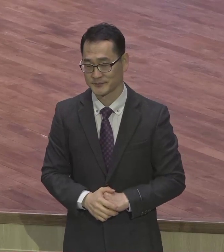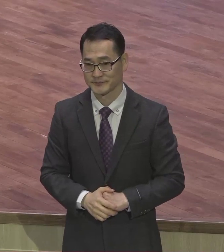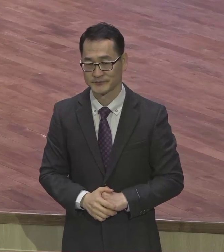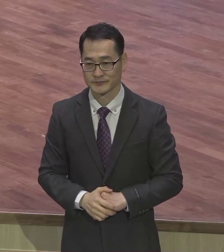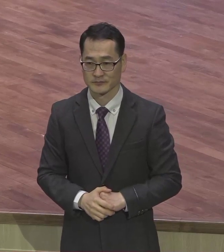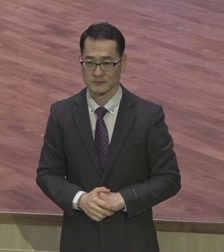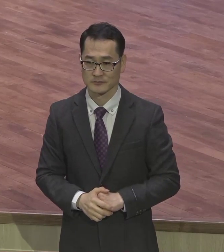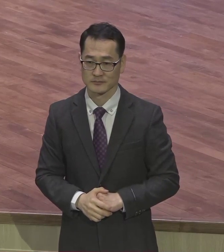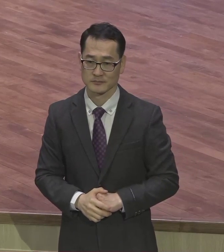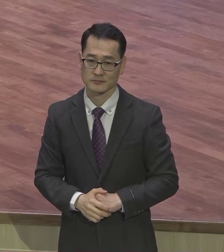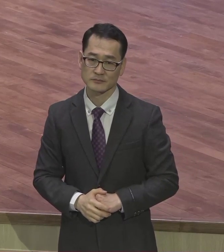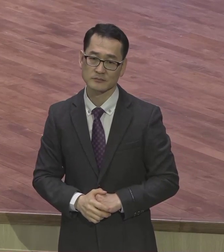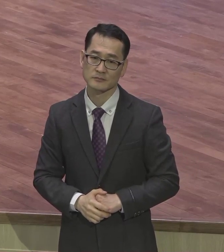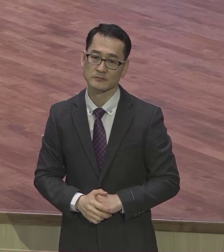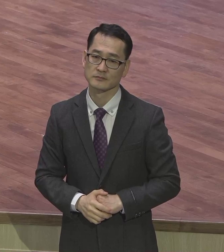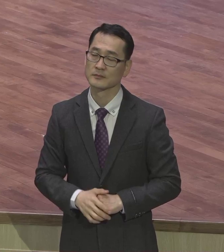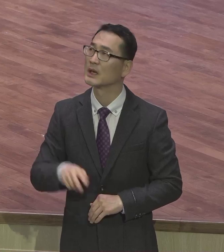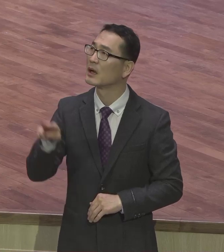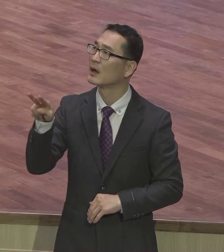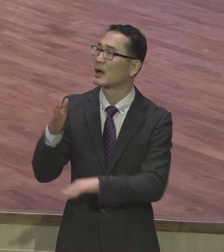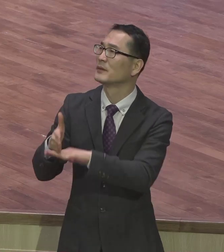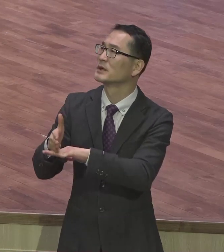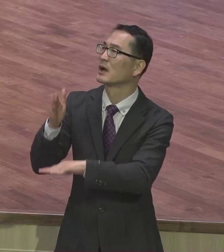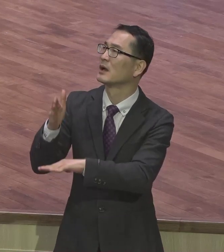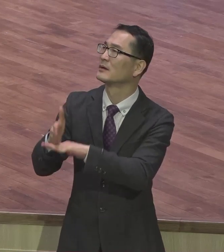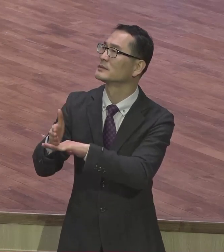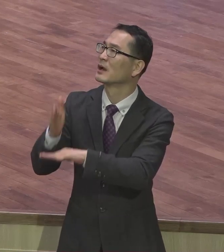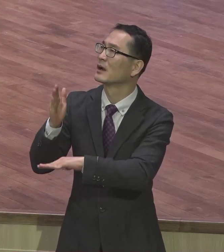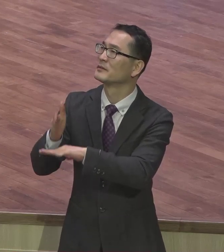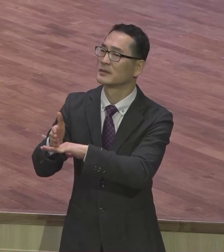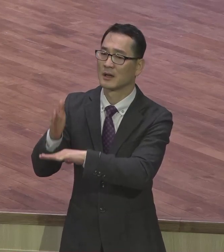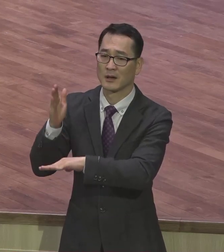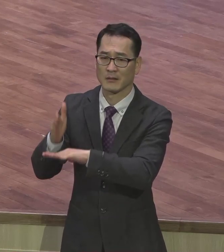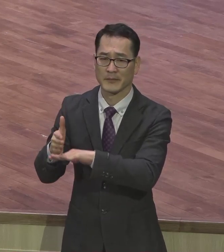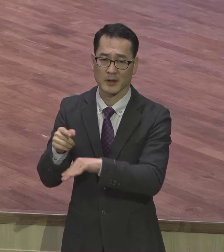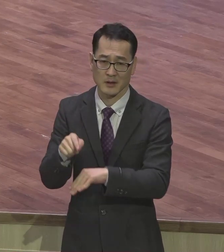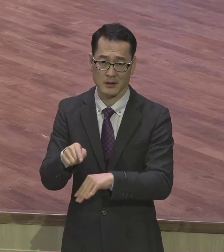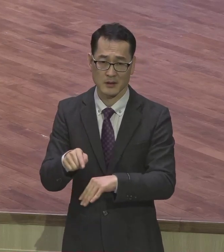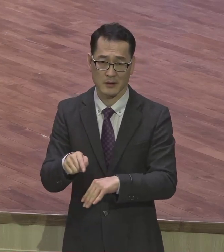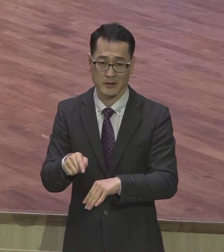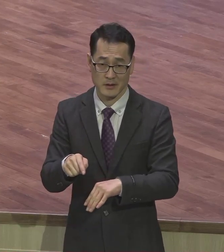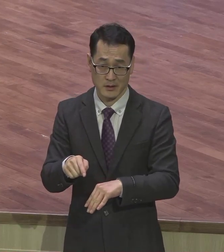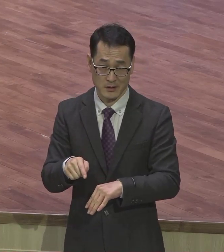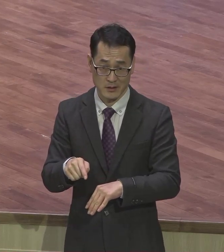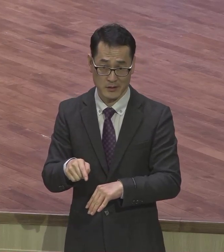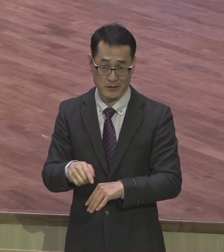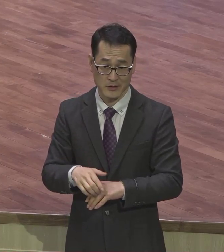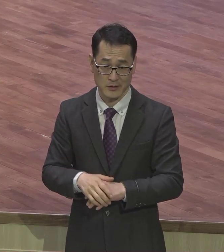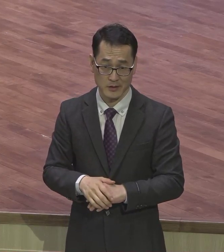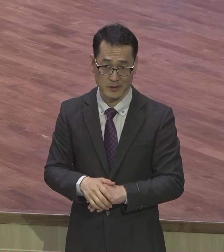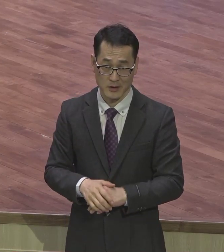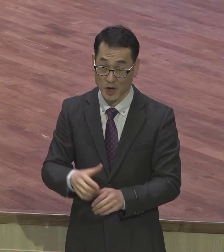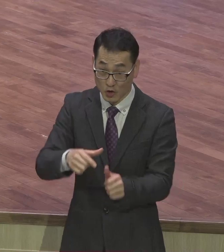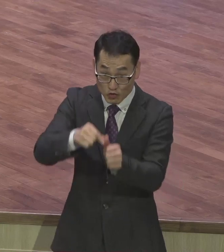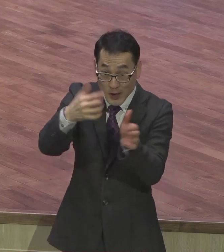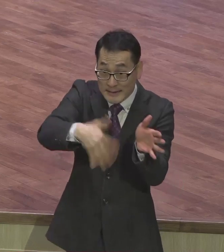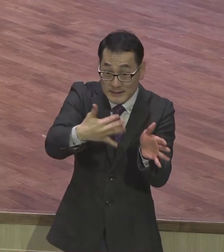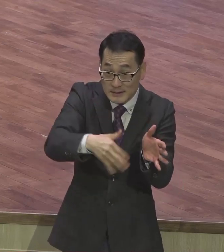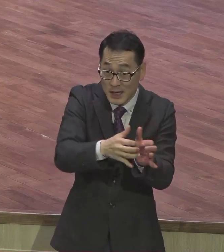이걸 차단해야 돼요. 이거 구원받은 자의 특권이요. 은혜 받은 사람의 특권이요. 이거 은혜 구원 못 받은 사람 구원의 학제 없는 사람 이거 몰라요.